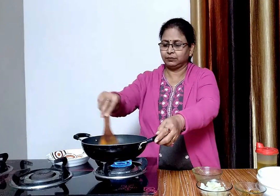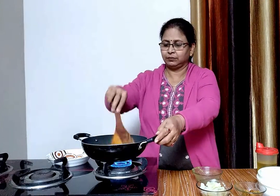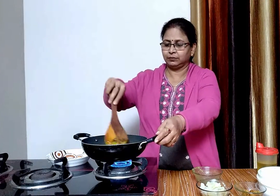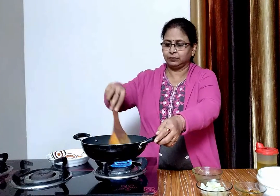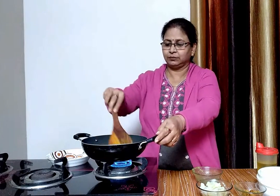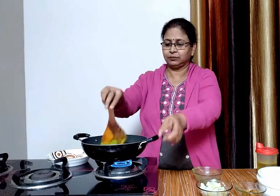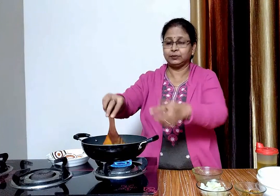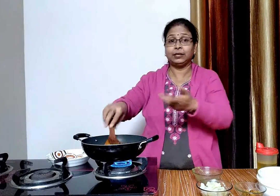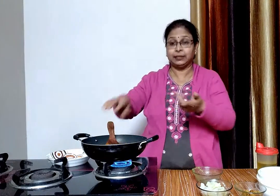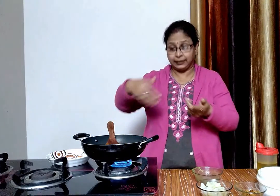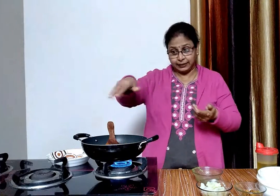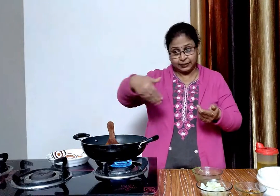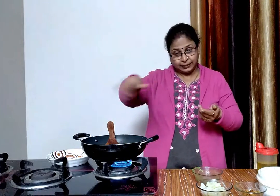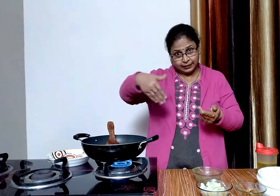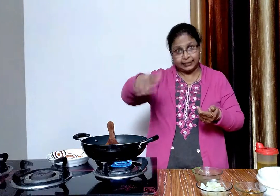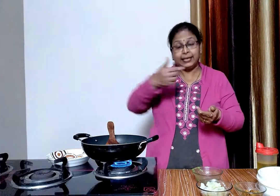और अच्छे से भूल लेंगे